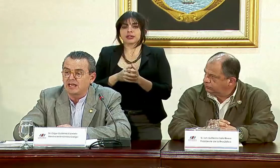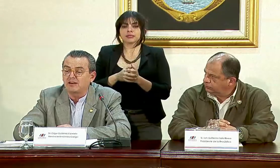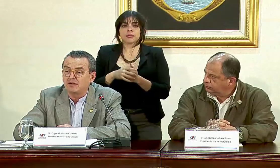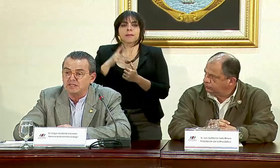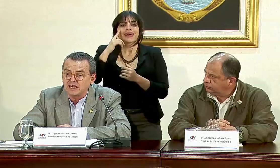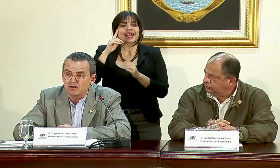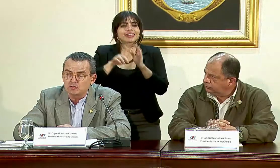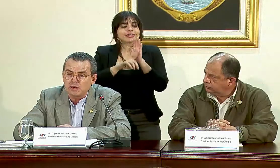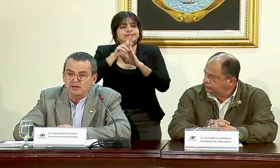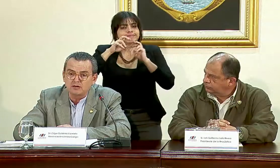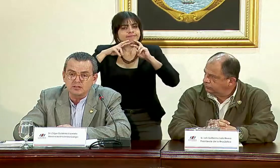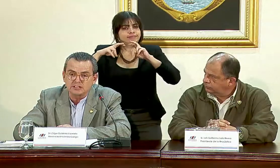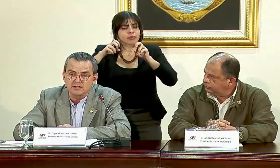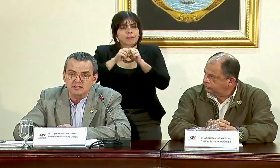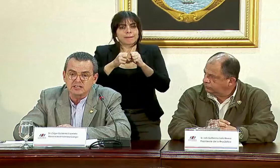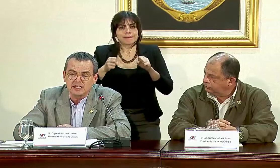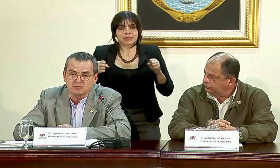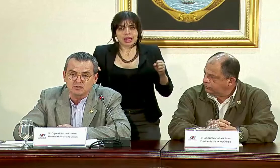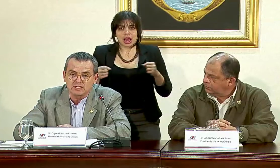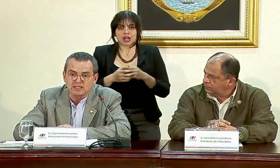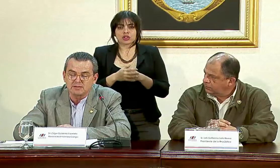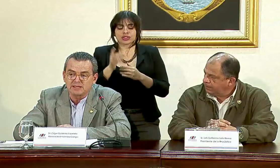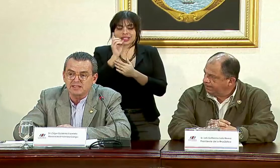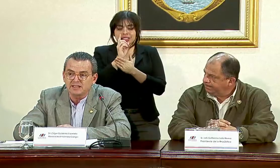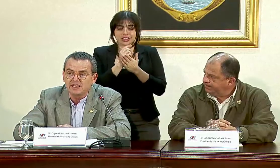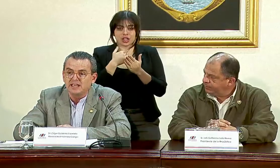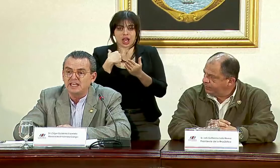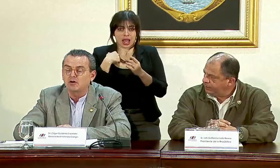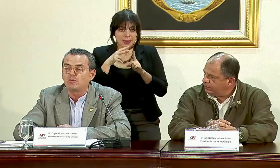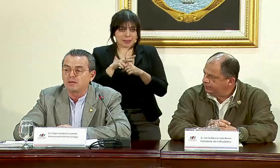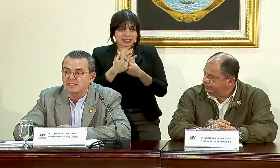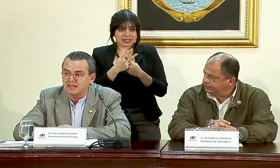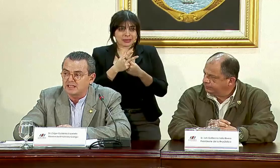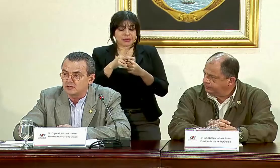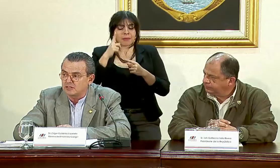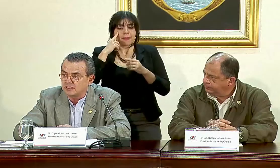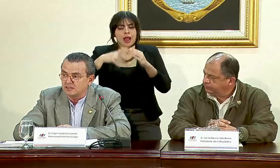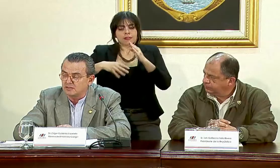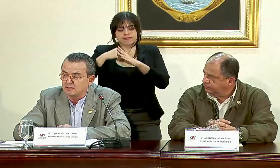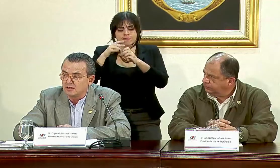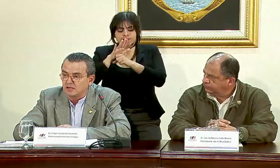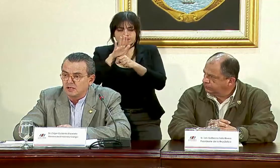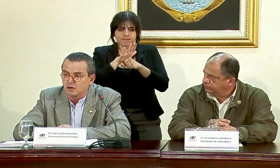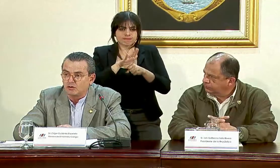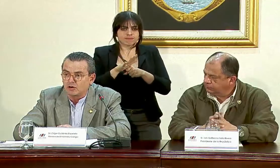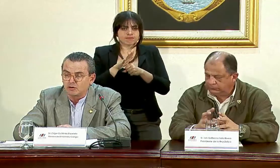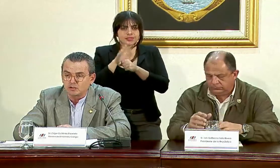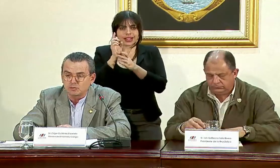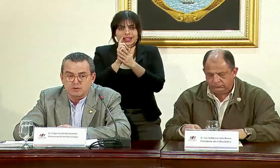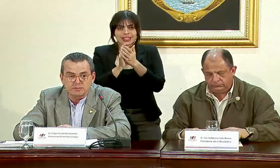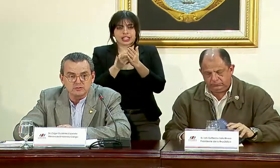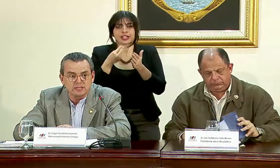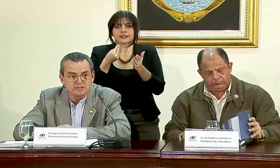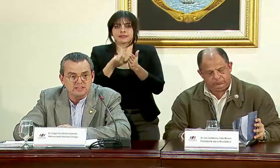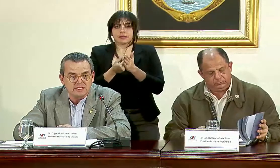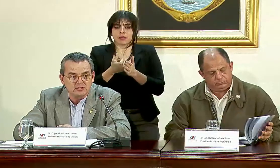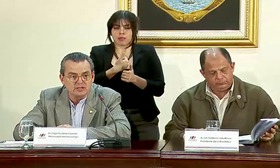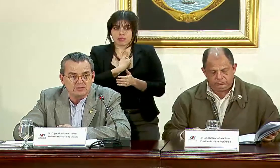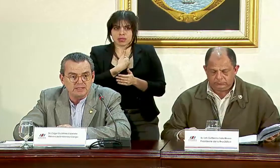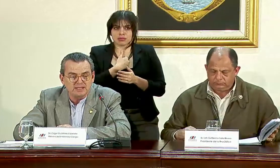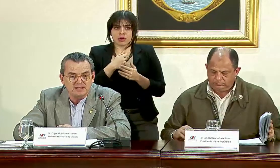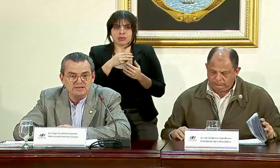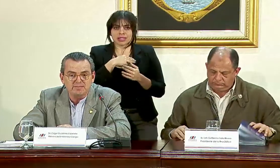a desarrollar, a revisar los planos, los diseños que teníamos originalmente, y a completar esos diseños. Con recursos propios del